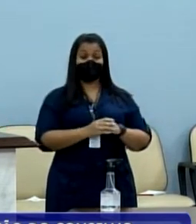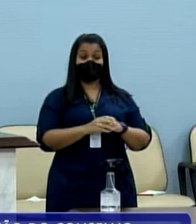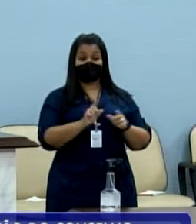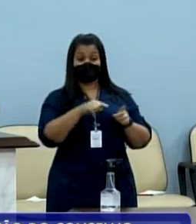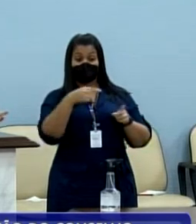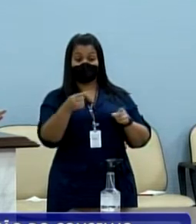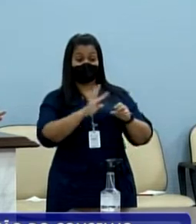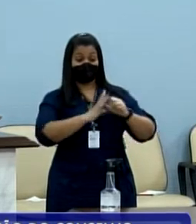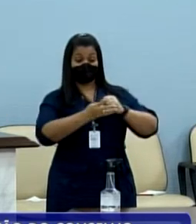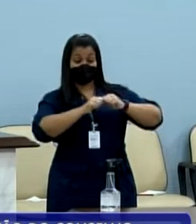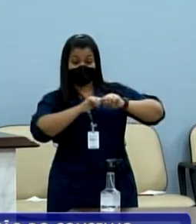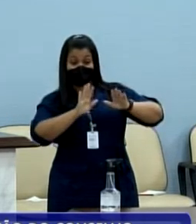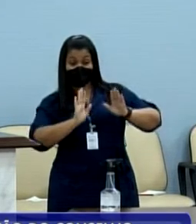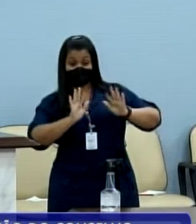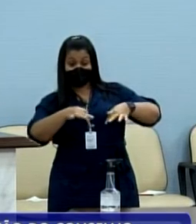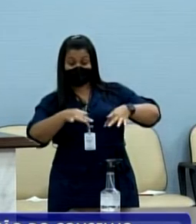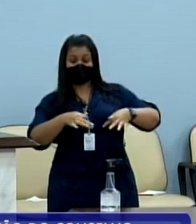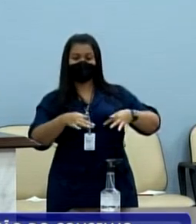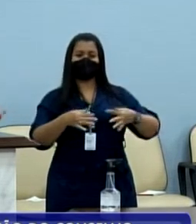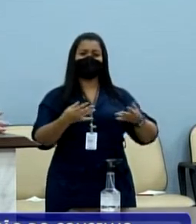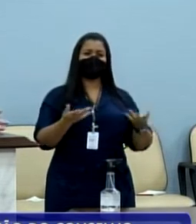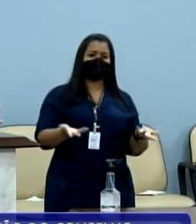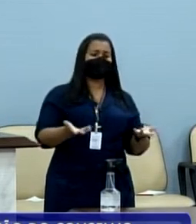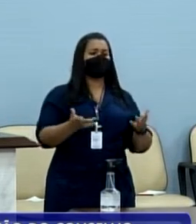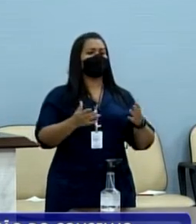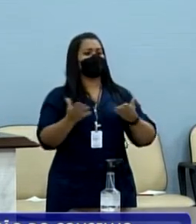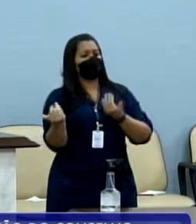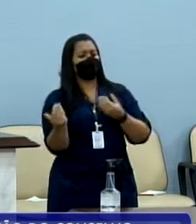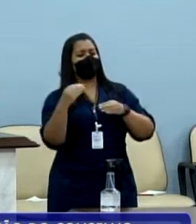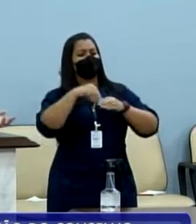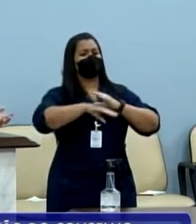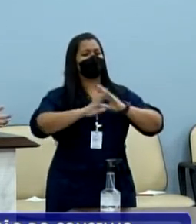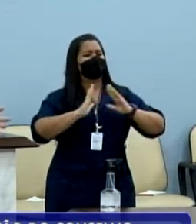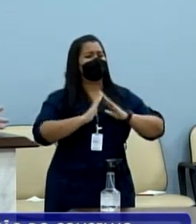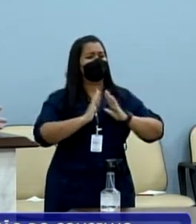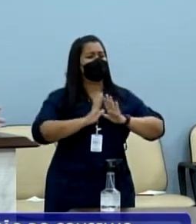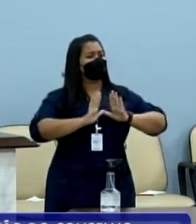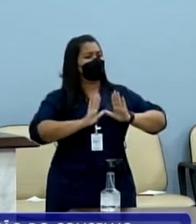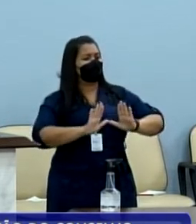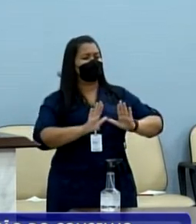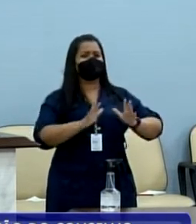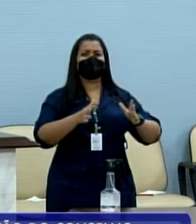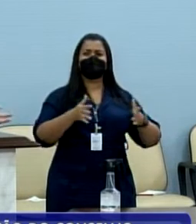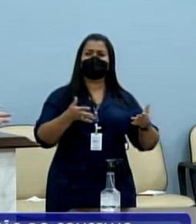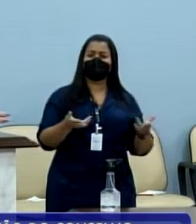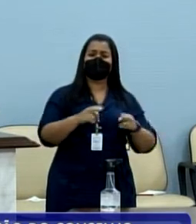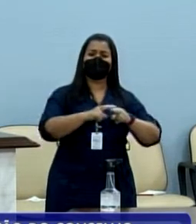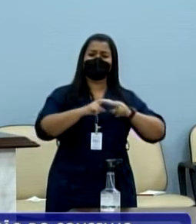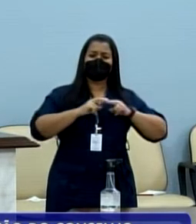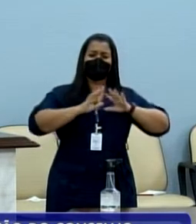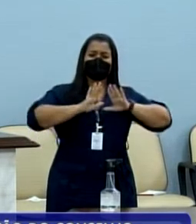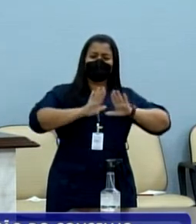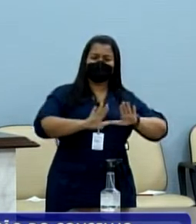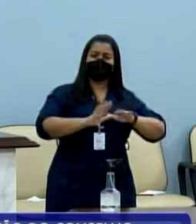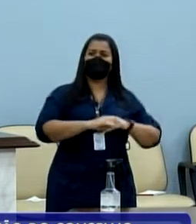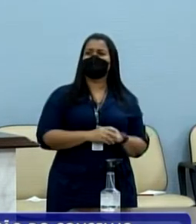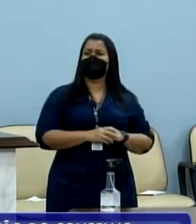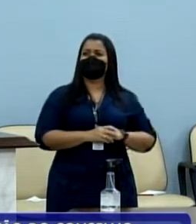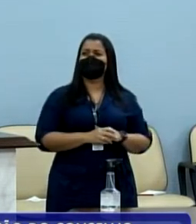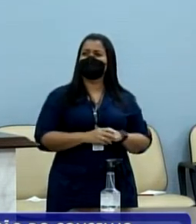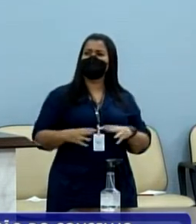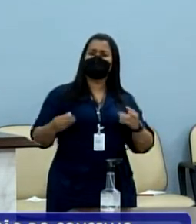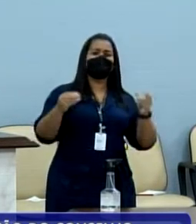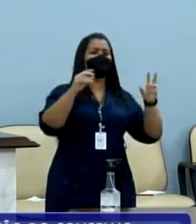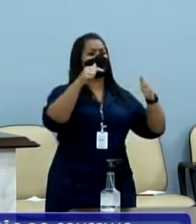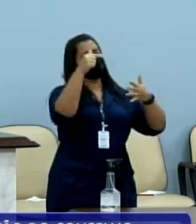onde os jovens ficaram enclausurados dentro de suas casas, sem contato com a convivência, por conta do isolamento, onde muitas